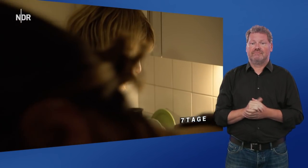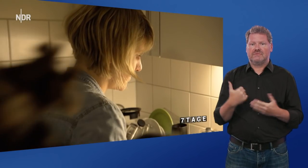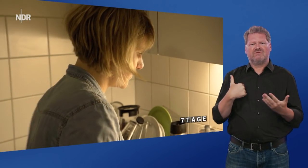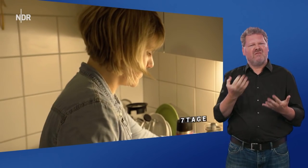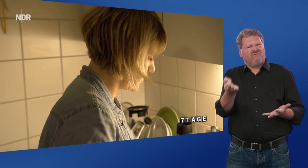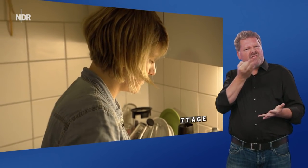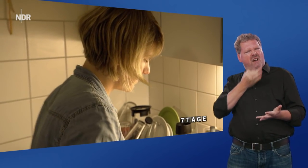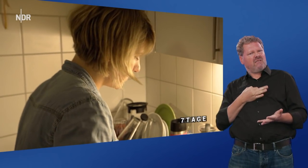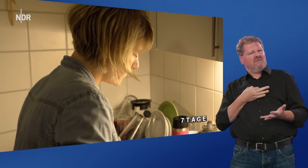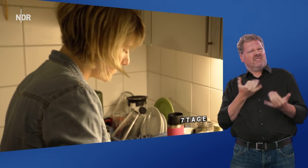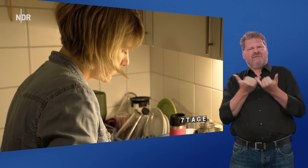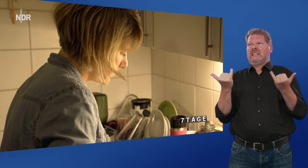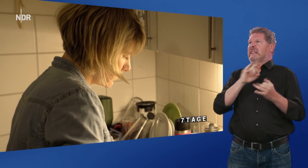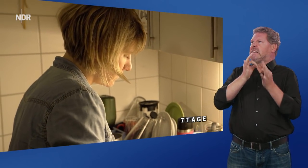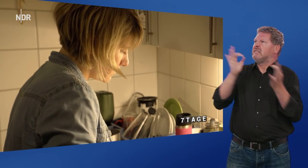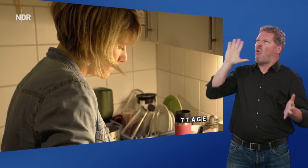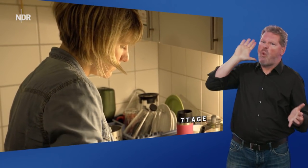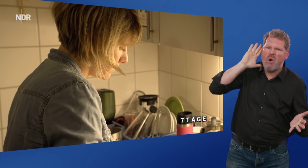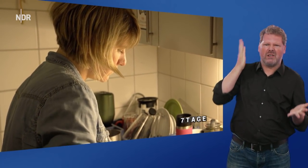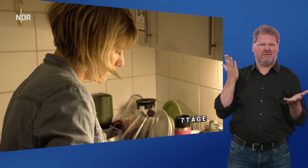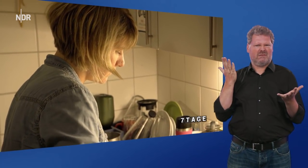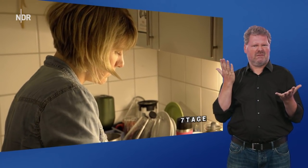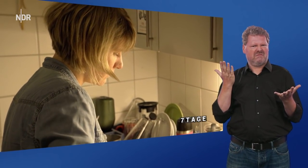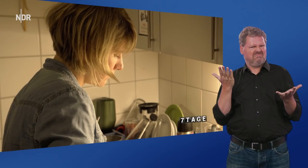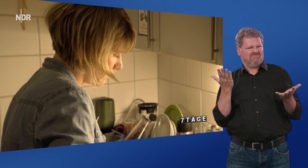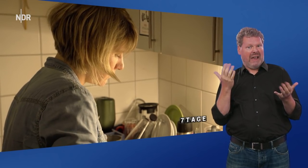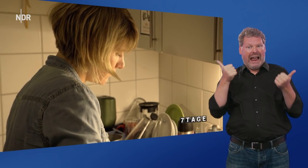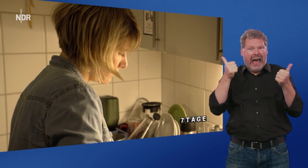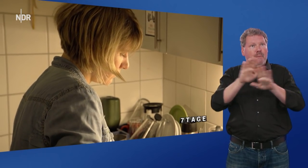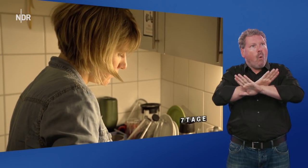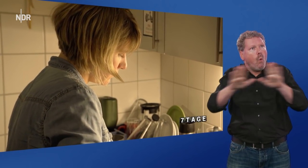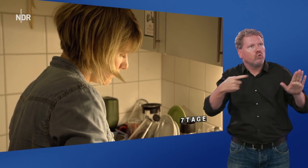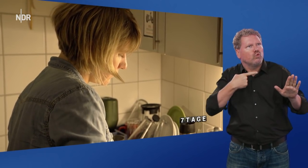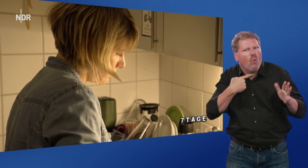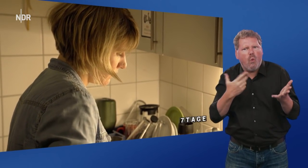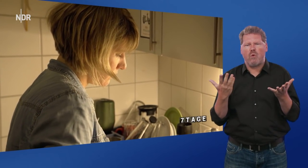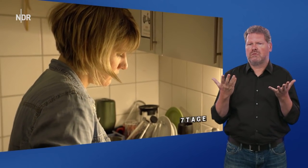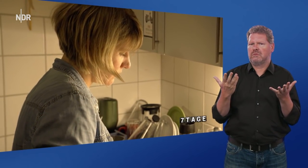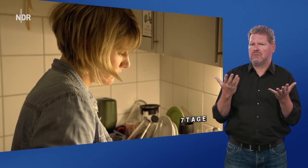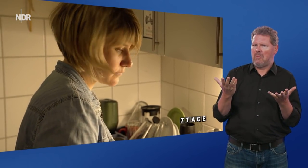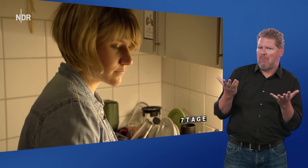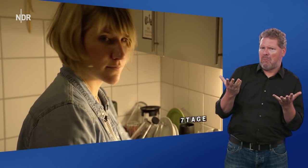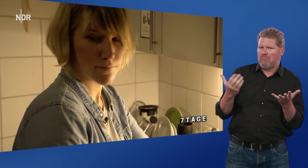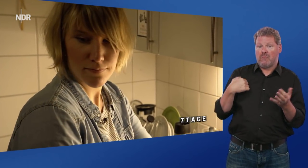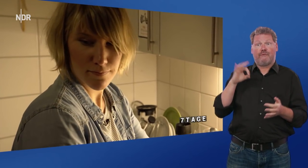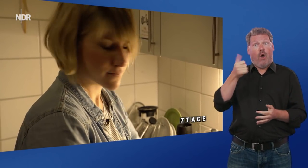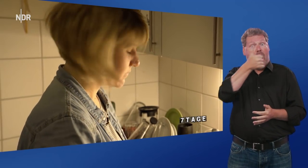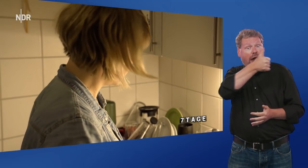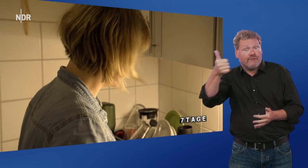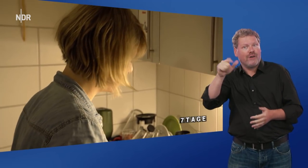Ich hab mich immer gefragt, wie es wohl ist, nichts zu hören. Ein Leben ohne Ton. Deshalb bin ich für eine